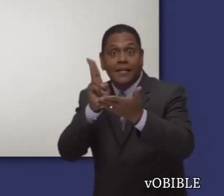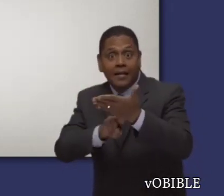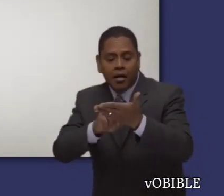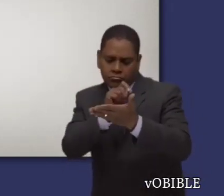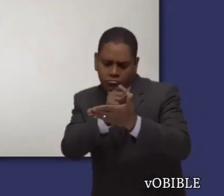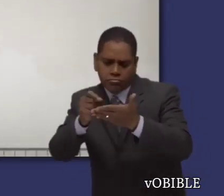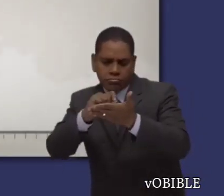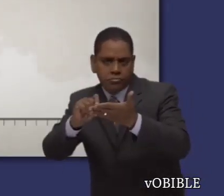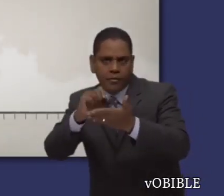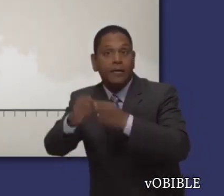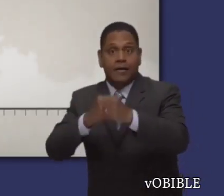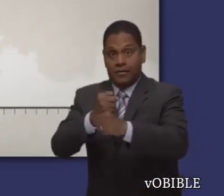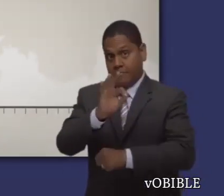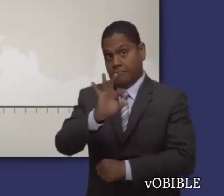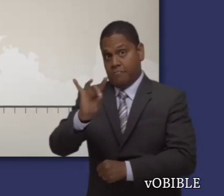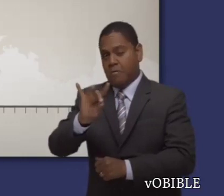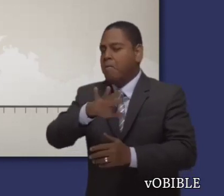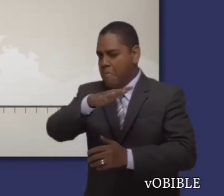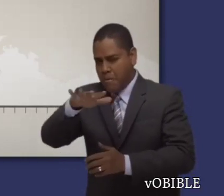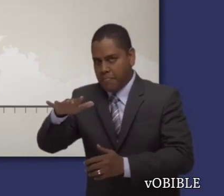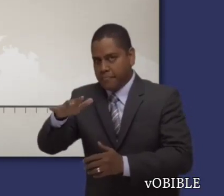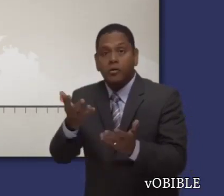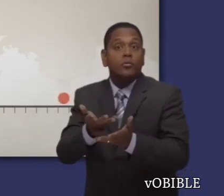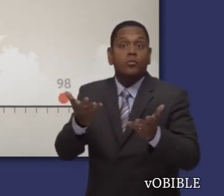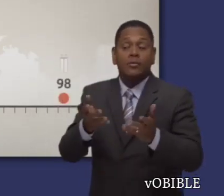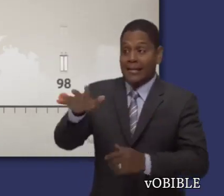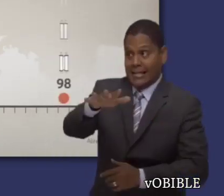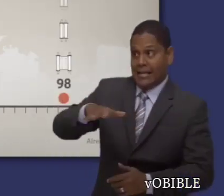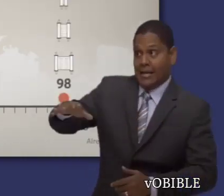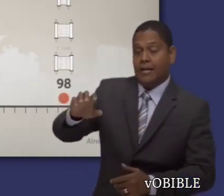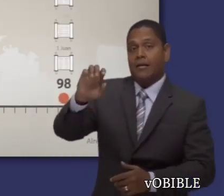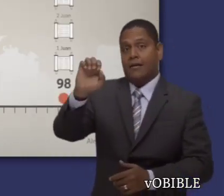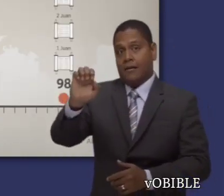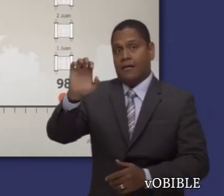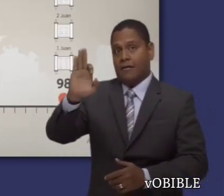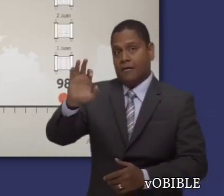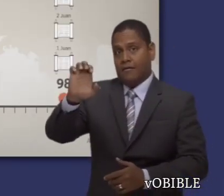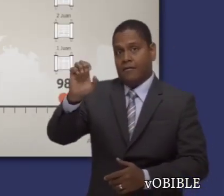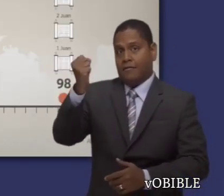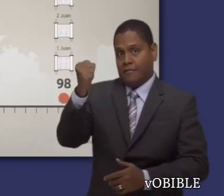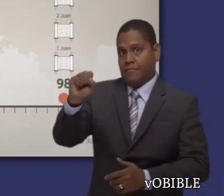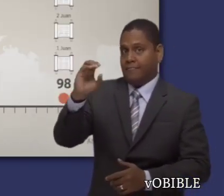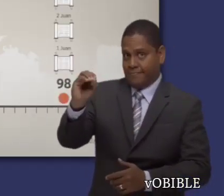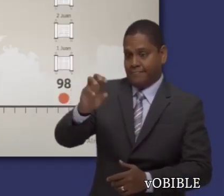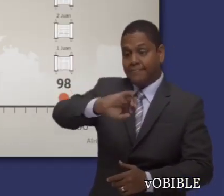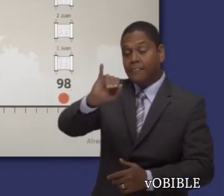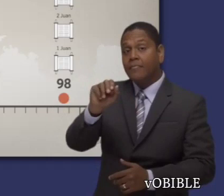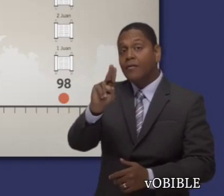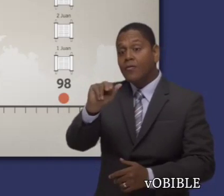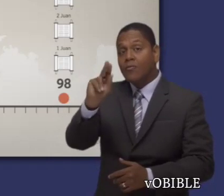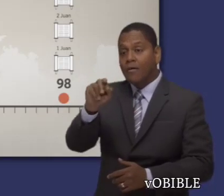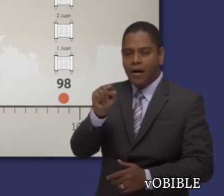Juan escribió su segunda carta, al igual que las otras dos, alrededor del año 98. En aquel